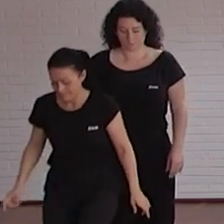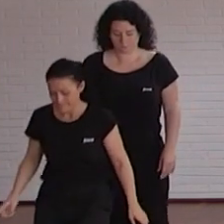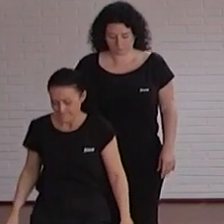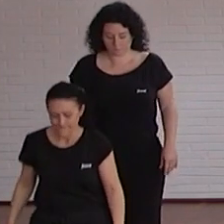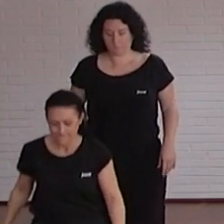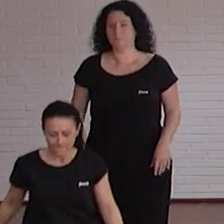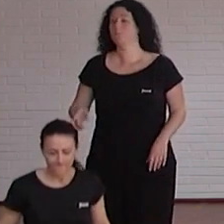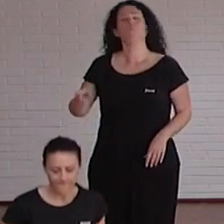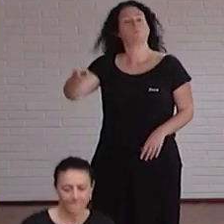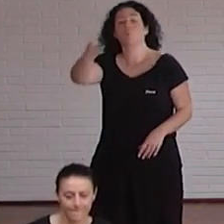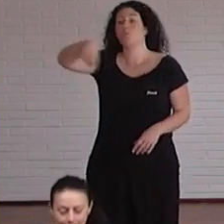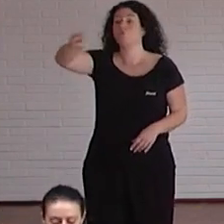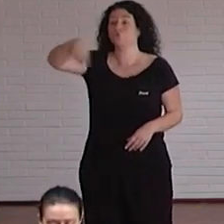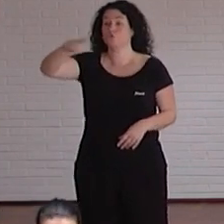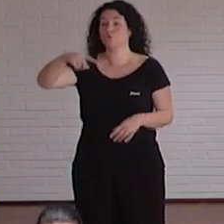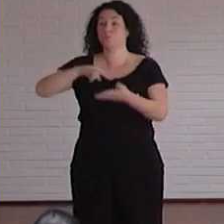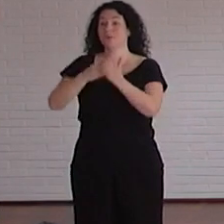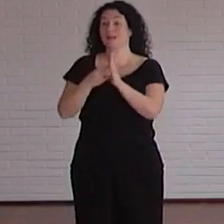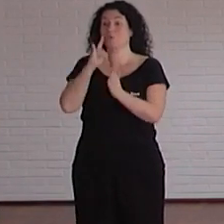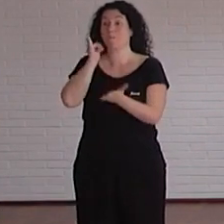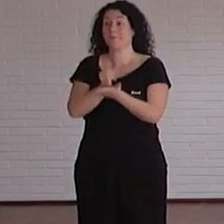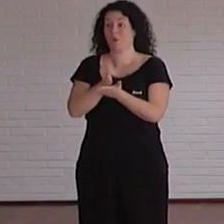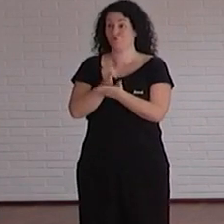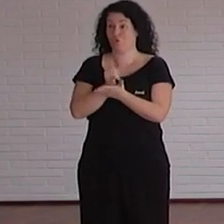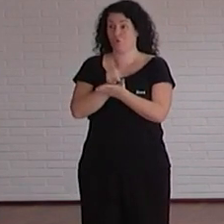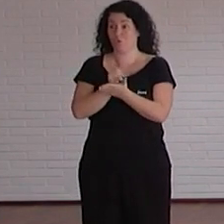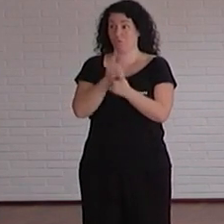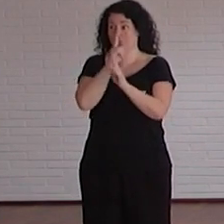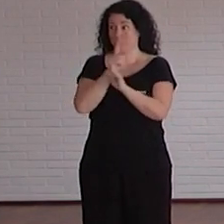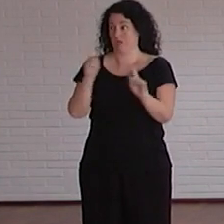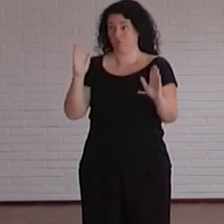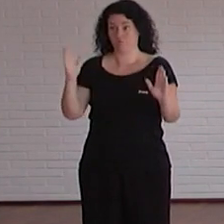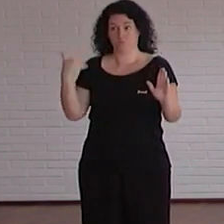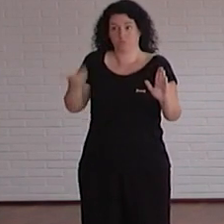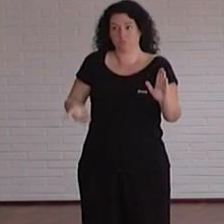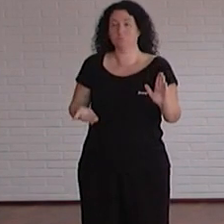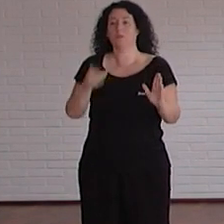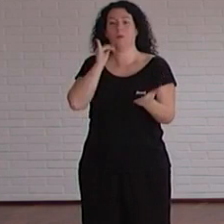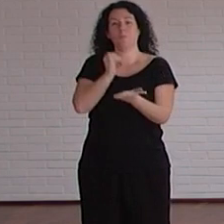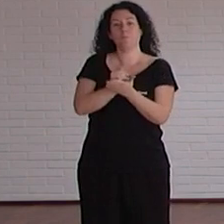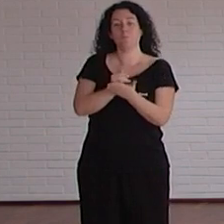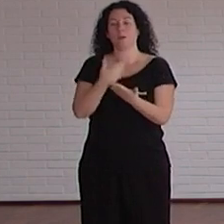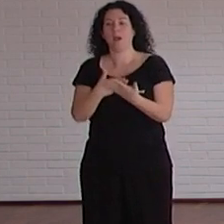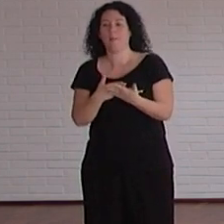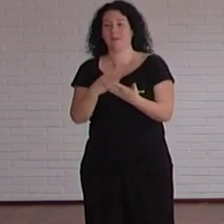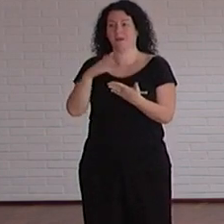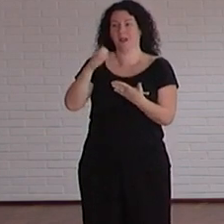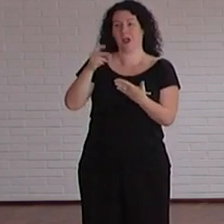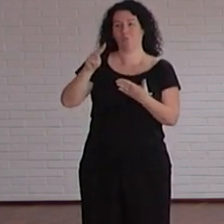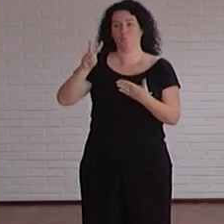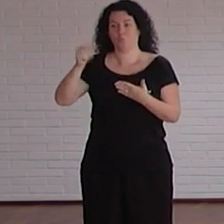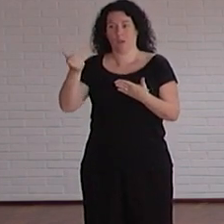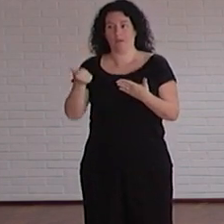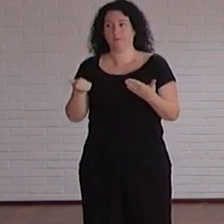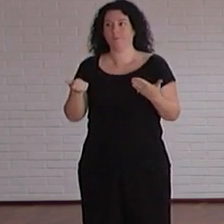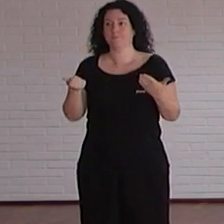y estabais en el proyecto piloto durante todo este año de pruebas de Cadua y pues la